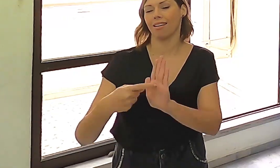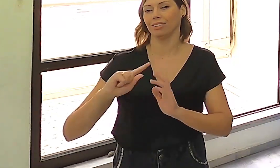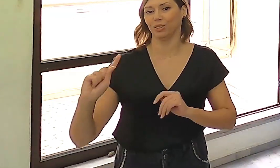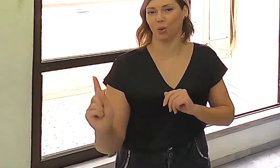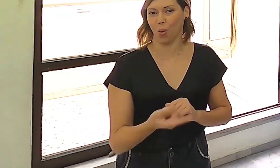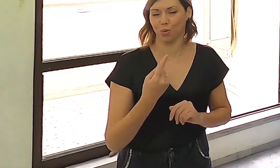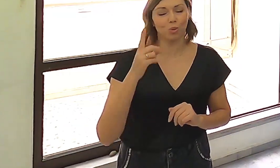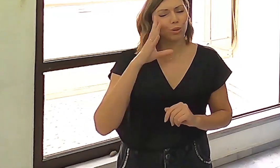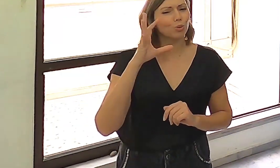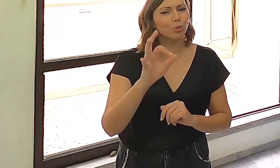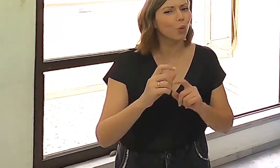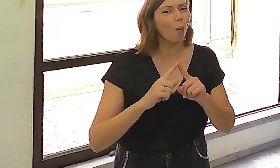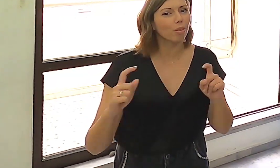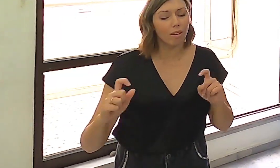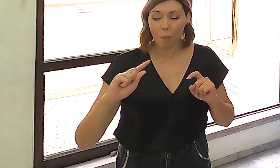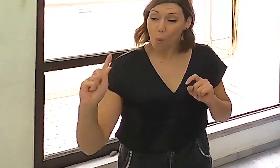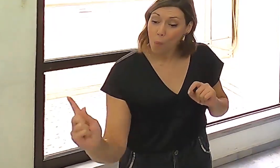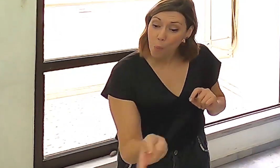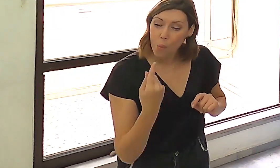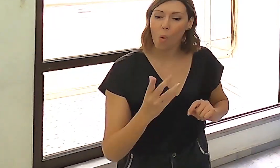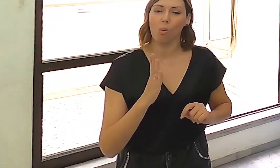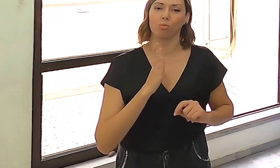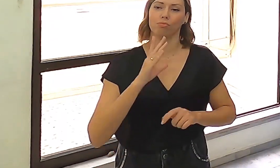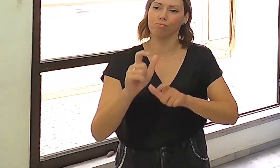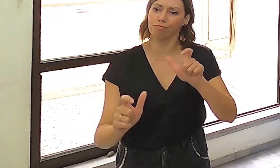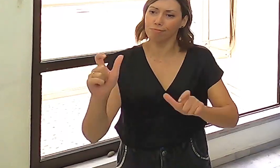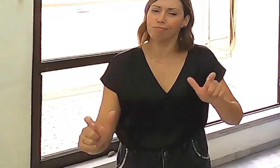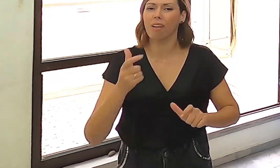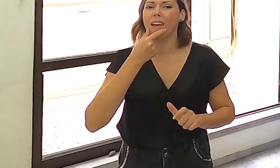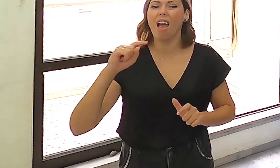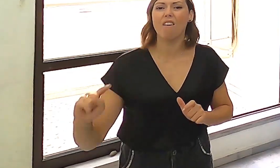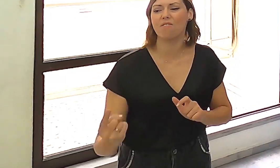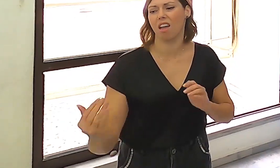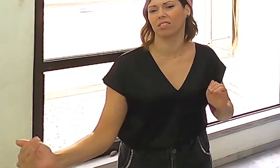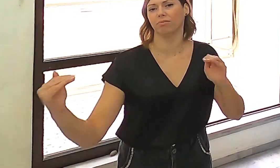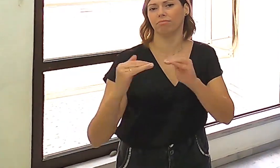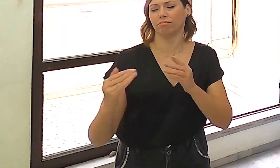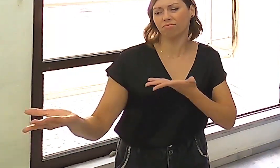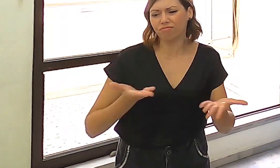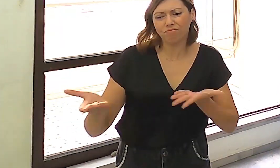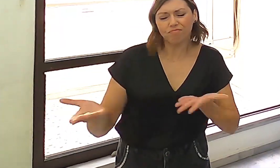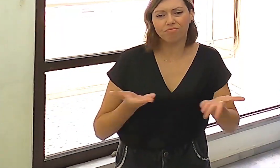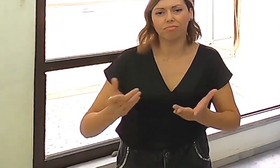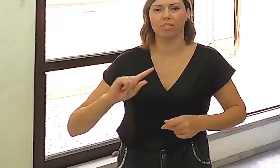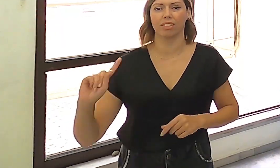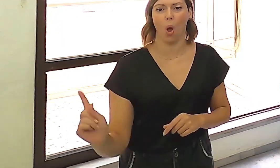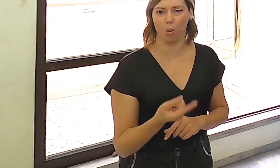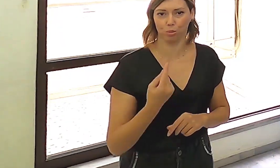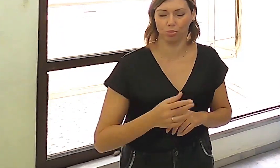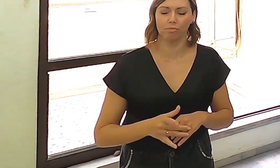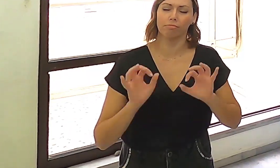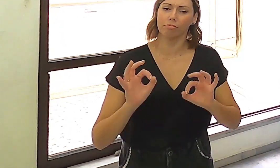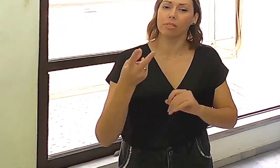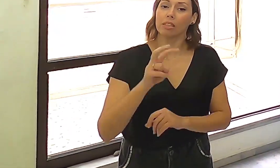εξυπηρετούμε όλους τους πολίτες και να δίνουμε σε όλους ίσες ευκαιρίες. Πέρα, λοιπόν, από τα 28.000 άτομα με